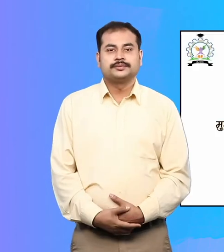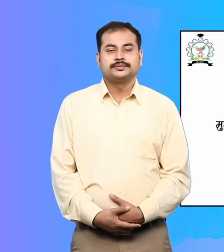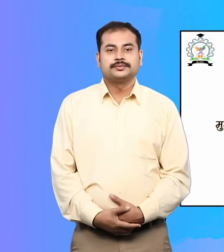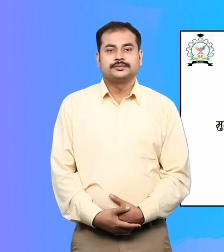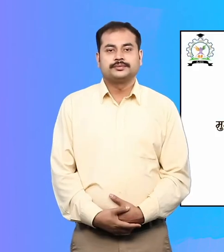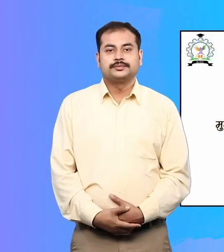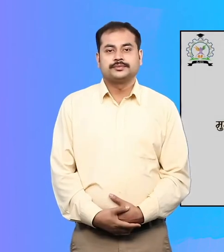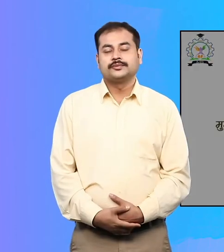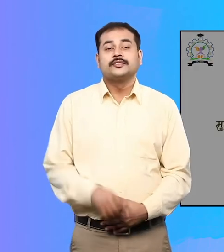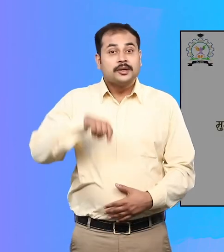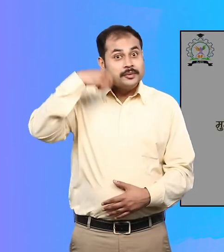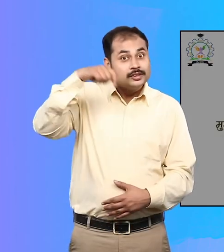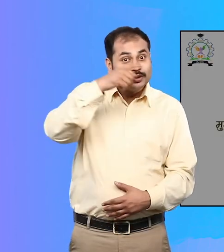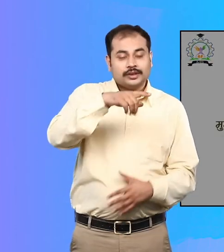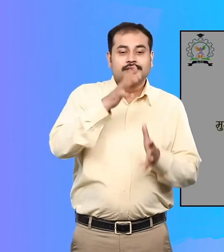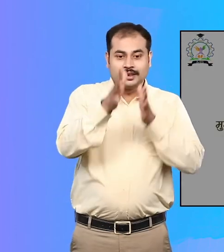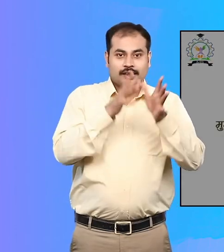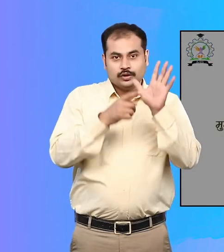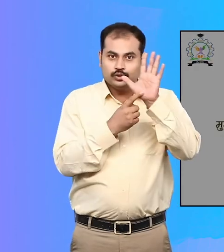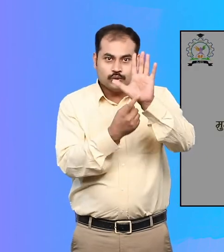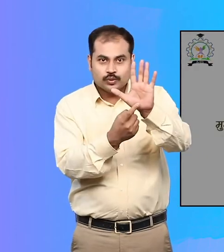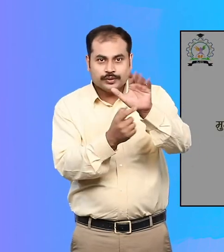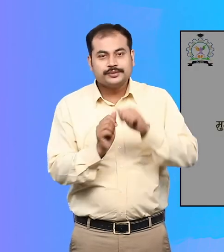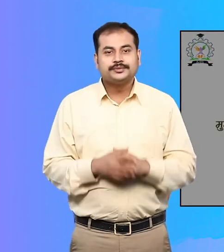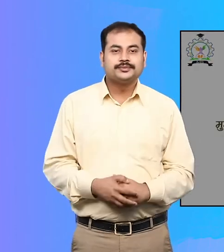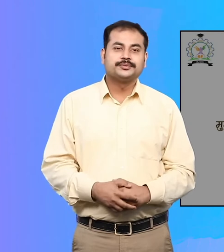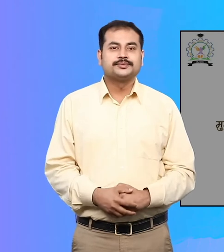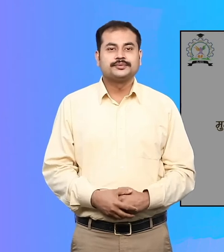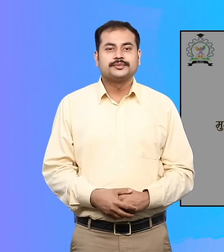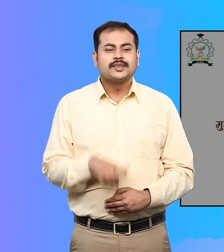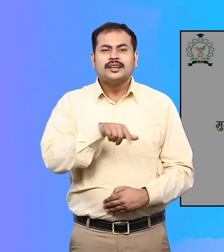प्रश्न, वीडियो में कौन सा इशारा दिखाता है?